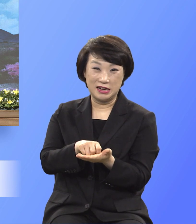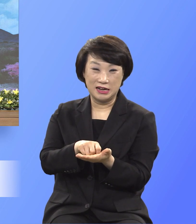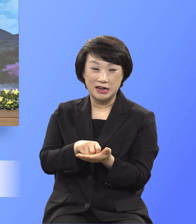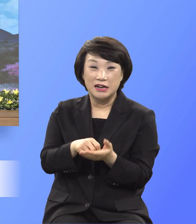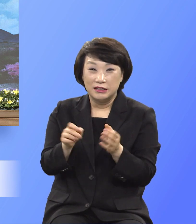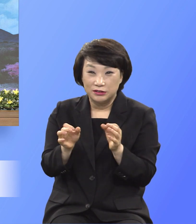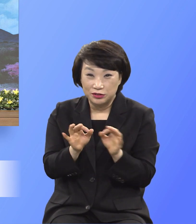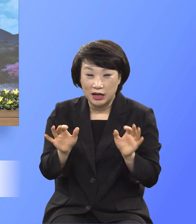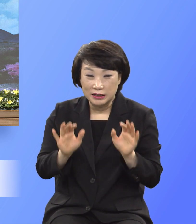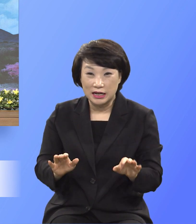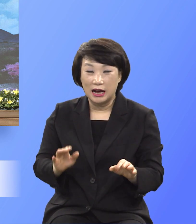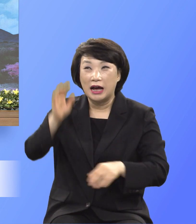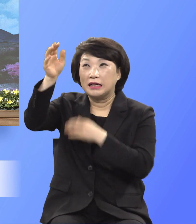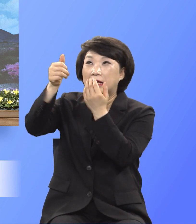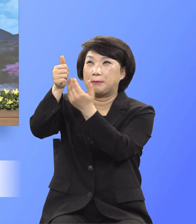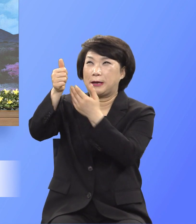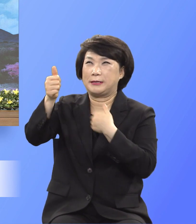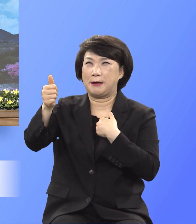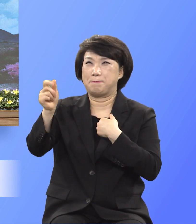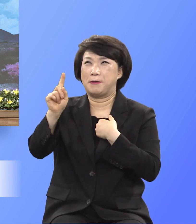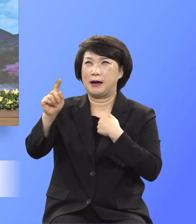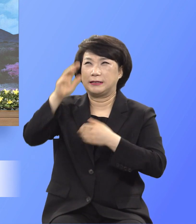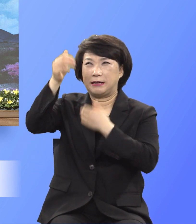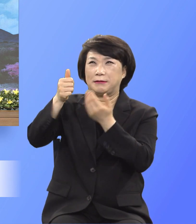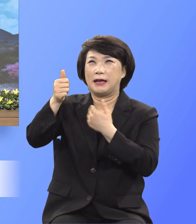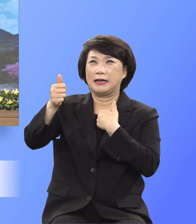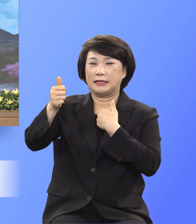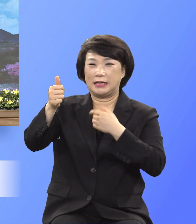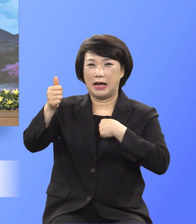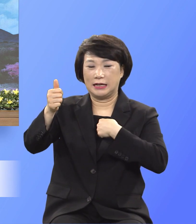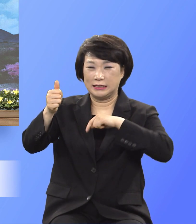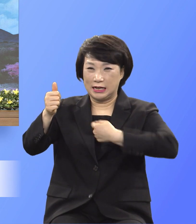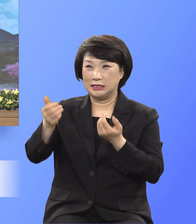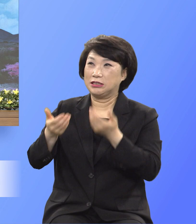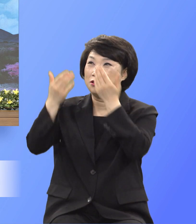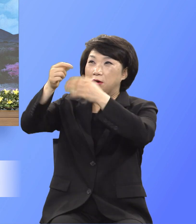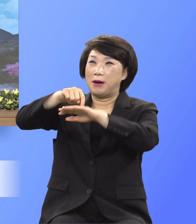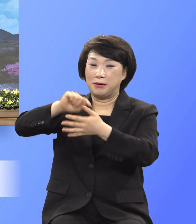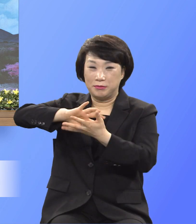내가 한번 하나님께 드리기로 맘먹었던 예배의 자세가